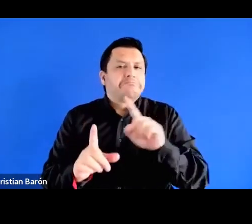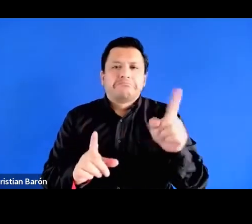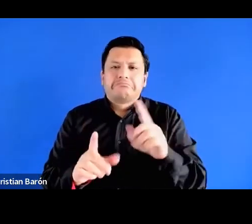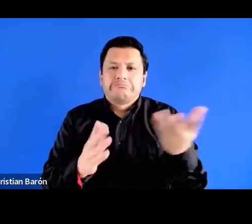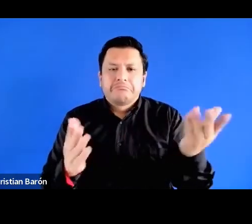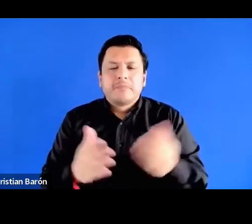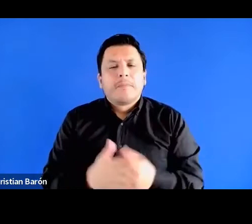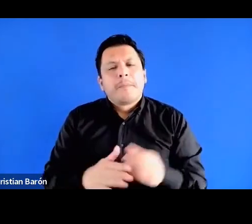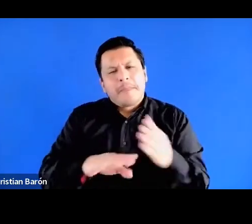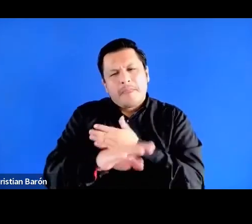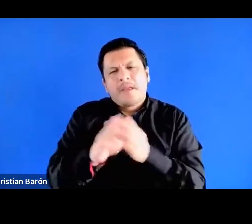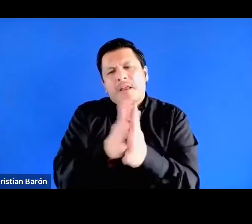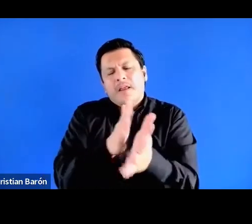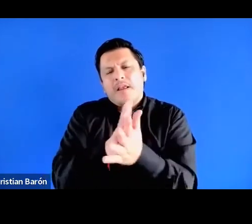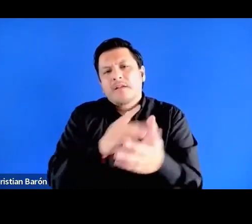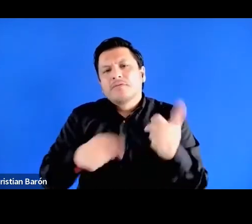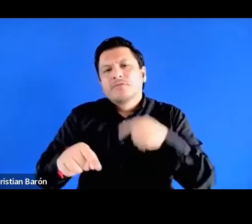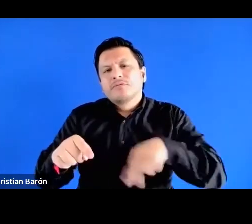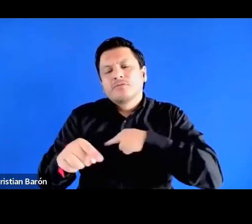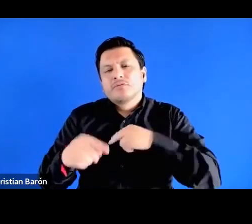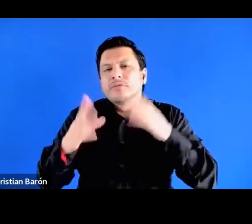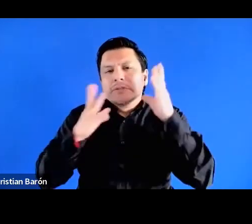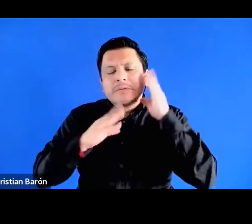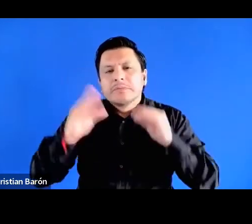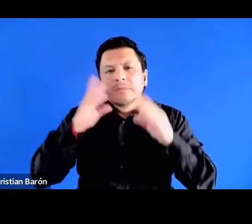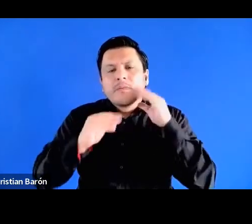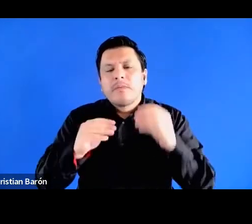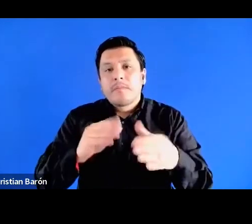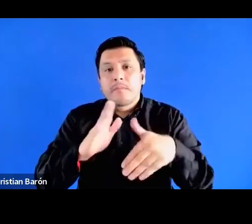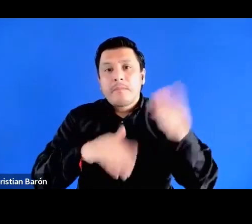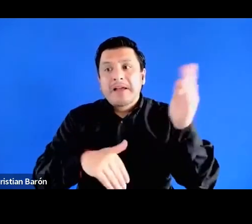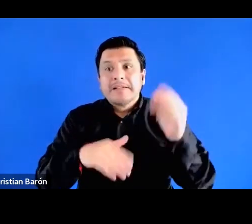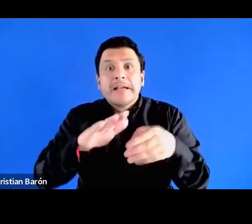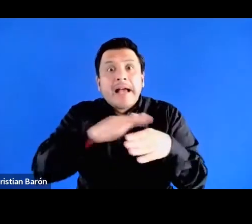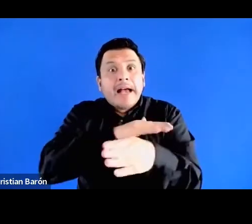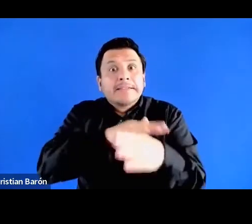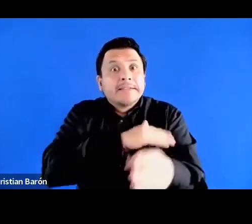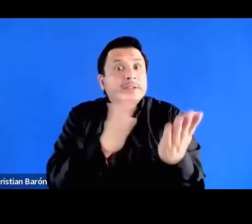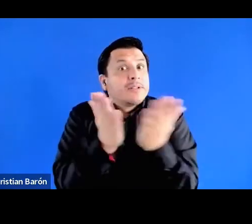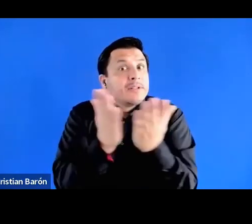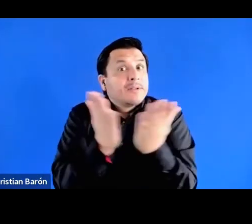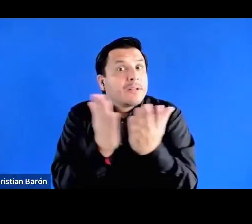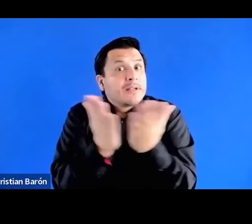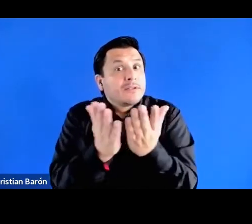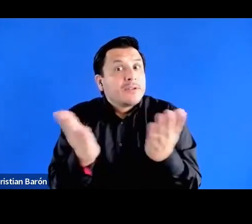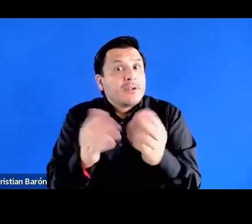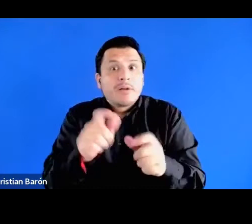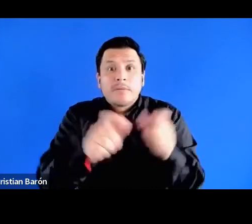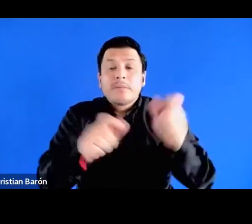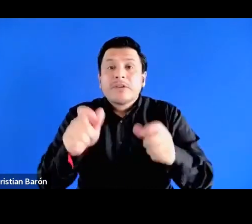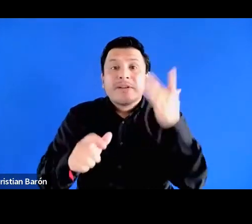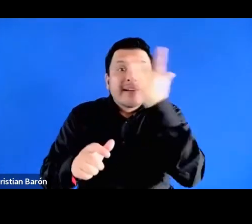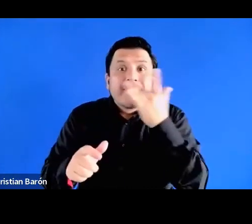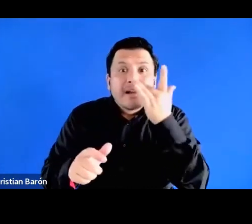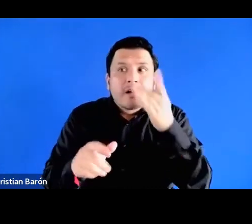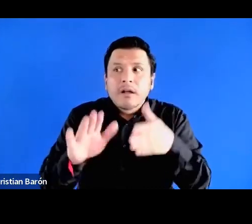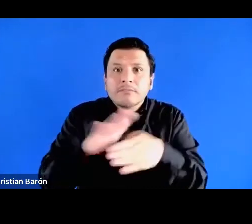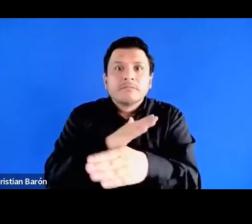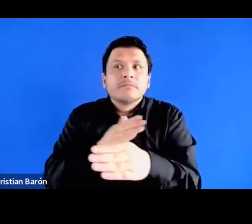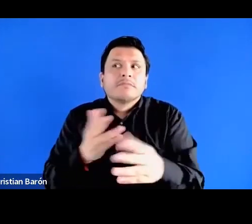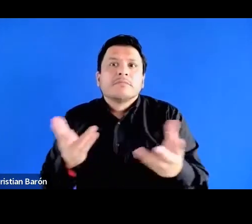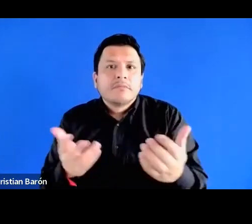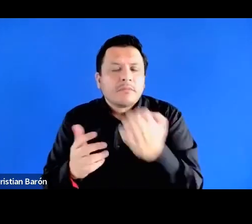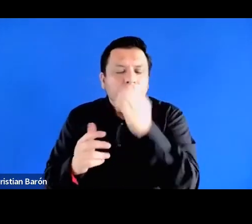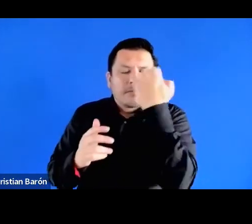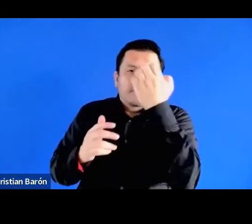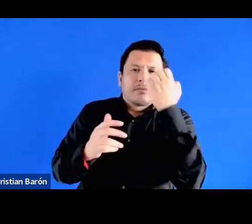bien yo creo que hemos experimentado la mayoría aquí el acceso a la educación de personas negras pues obviamente se articula a estos